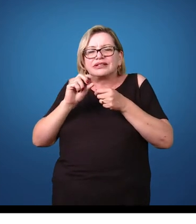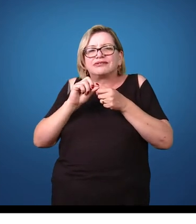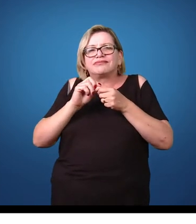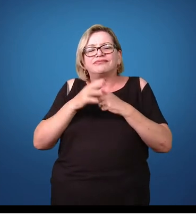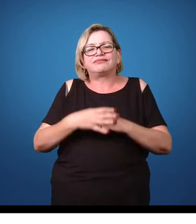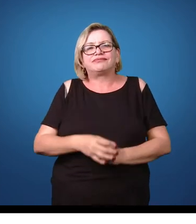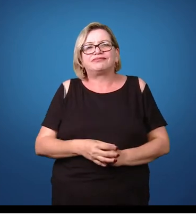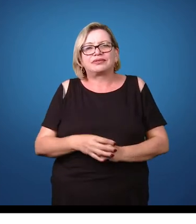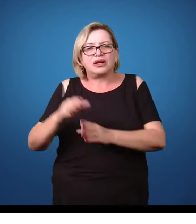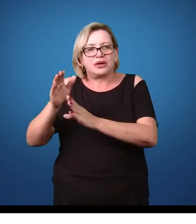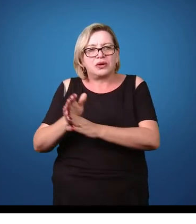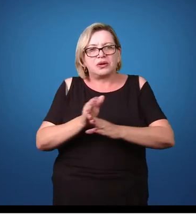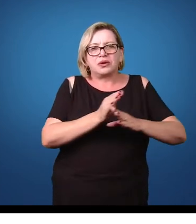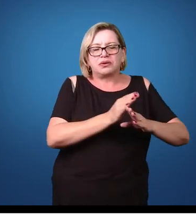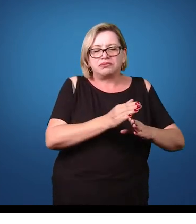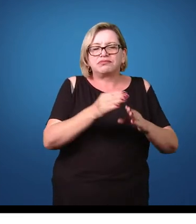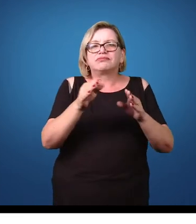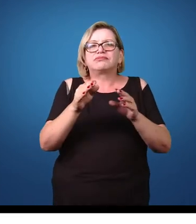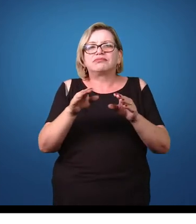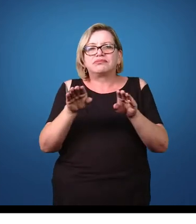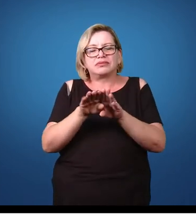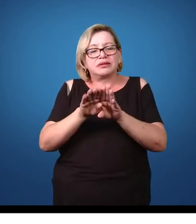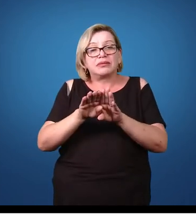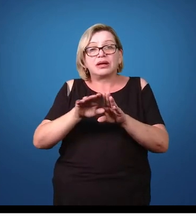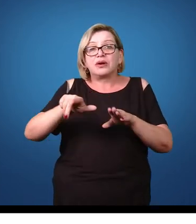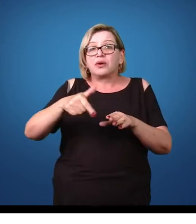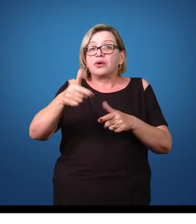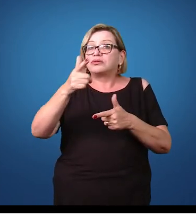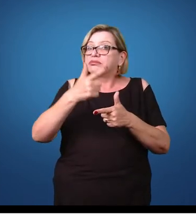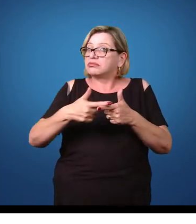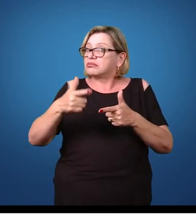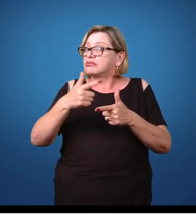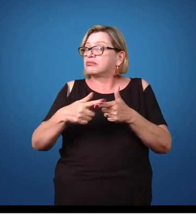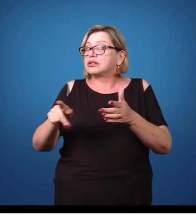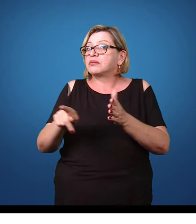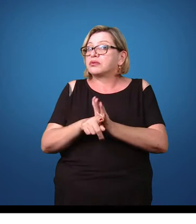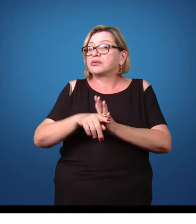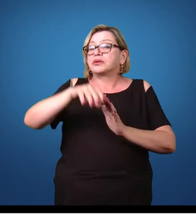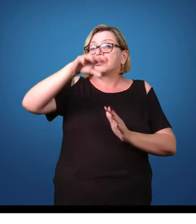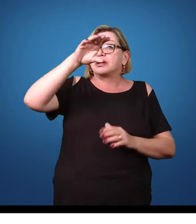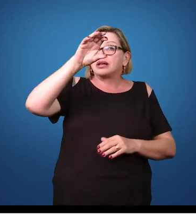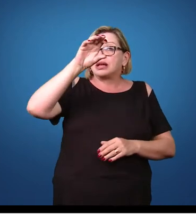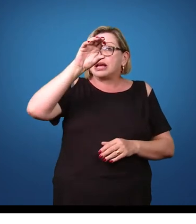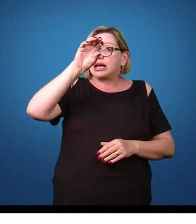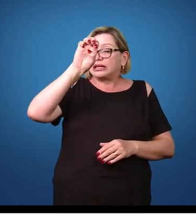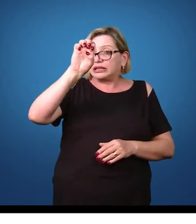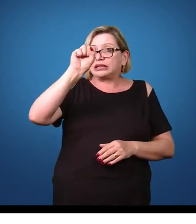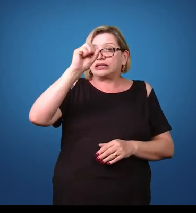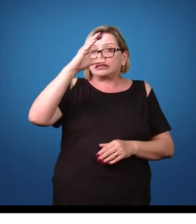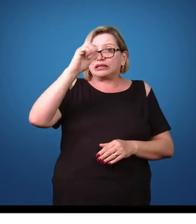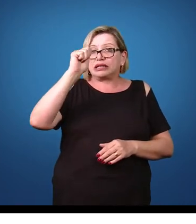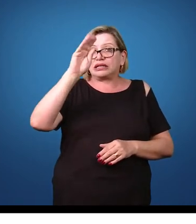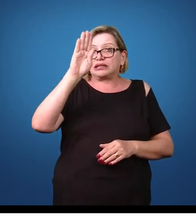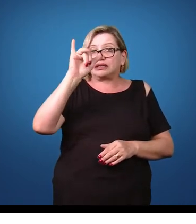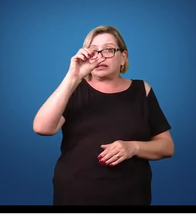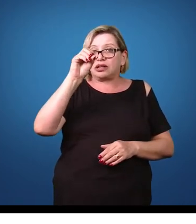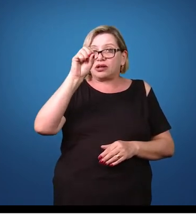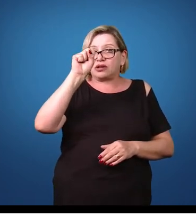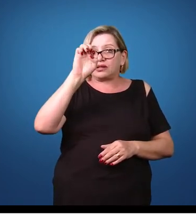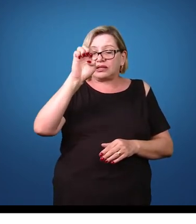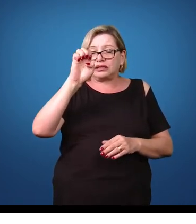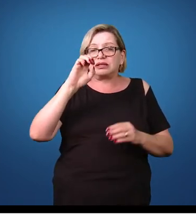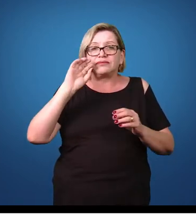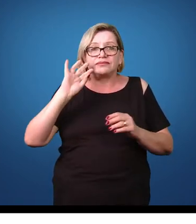botar os seus ovos. Um outro problema relacionado à escabiose é que o fato desse